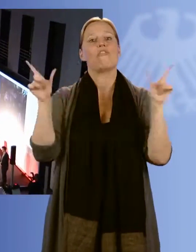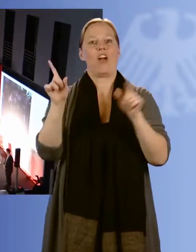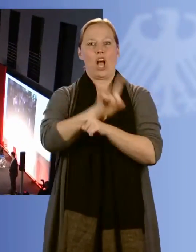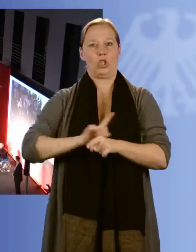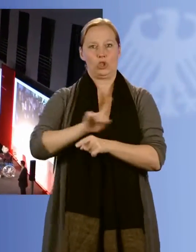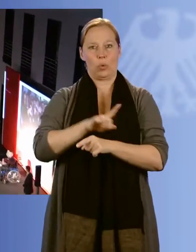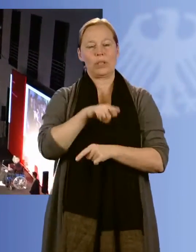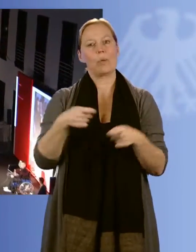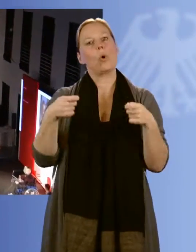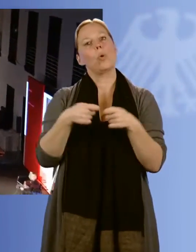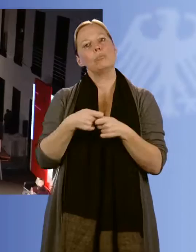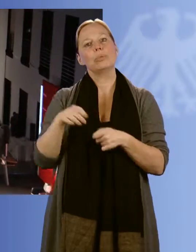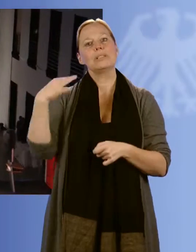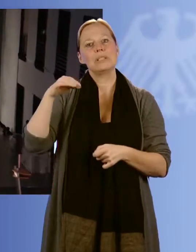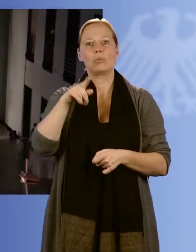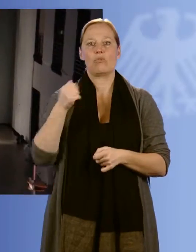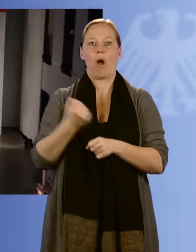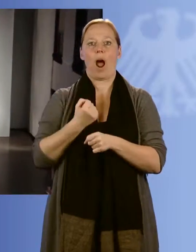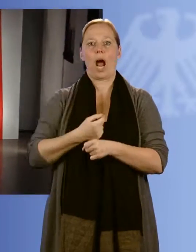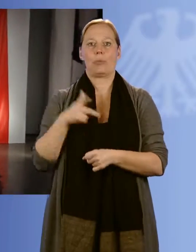um dafür Danke zu sagen.